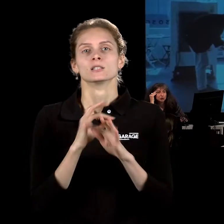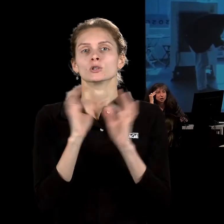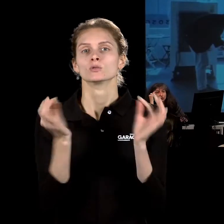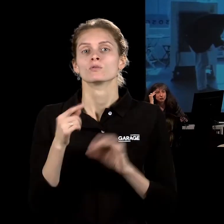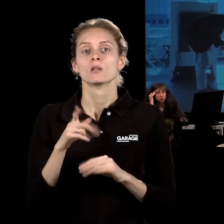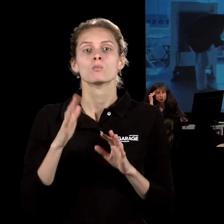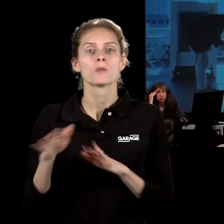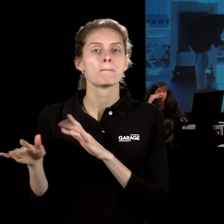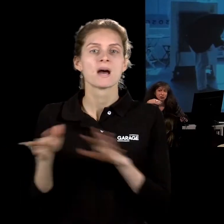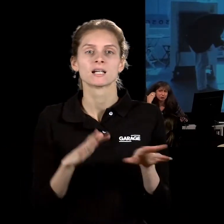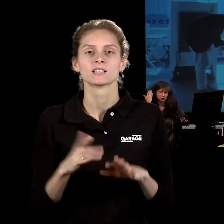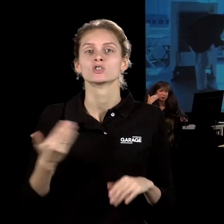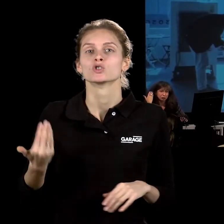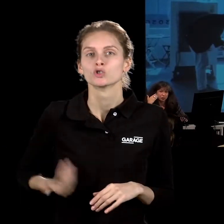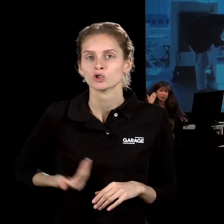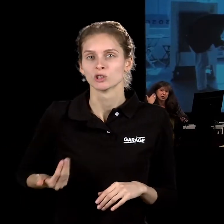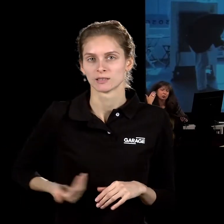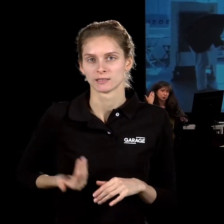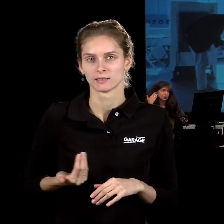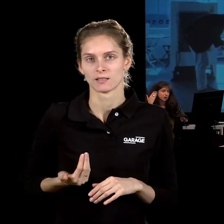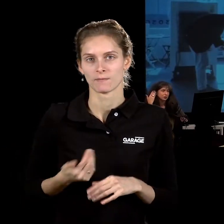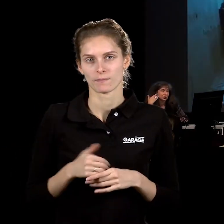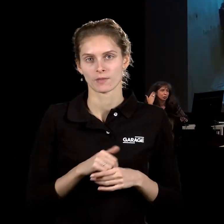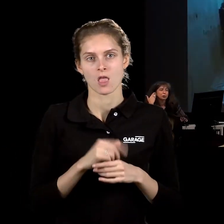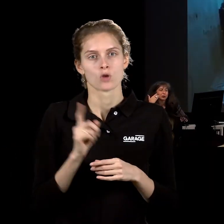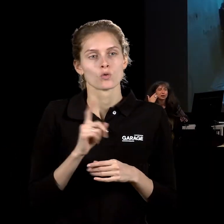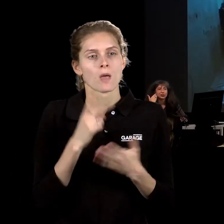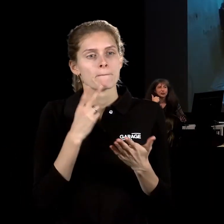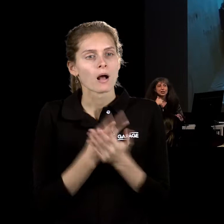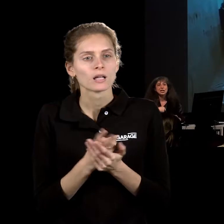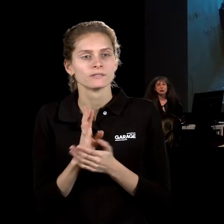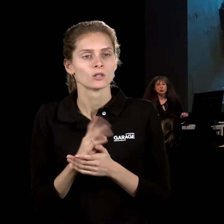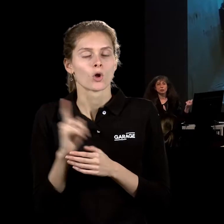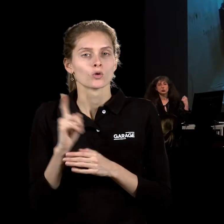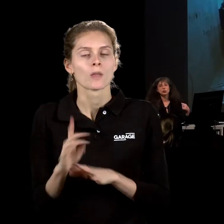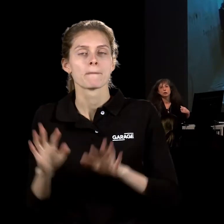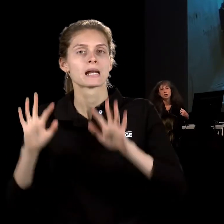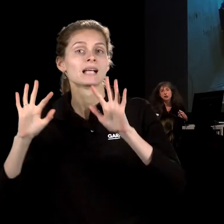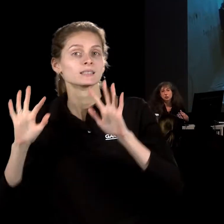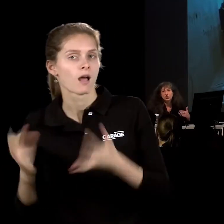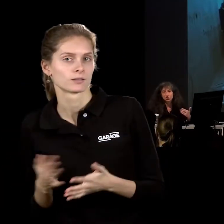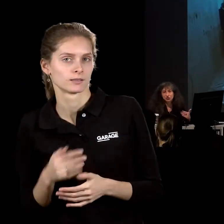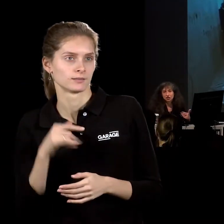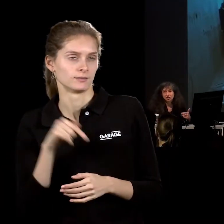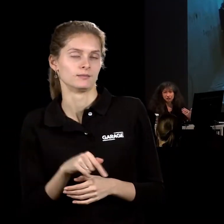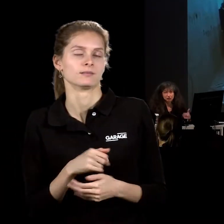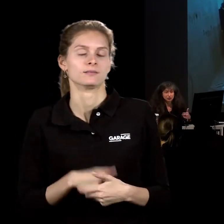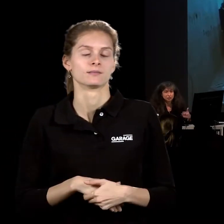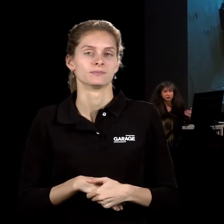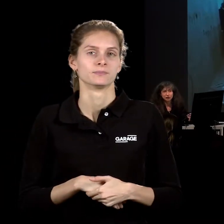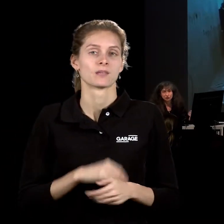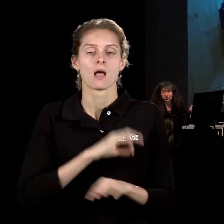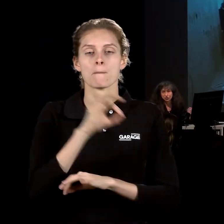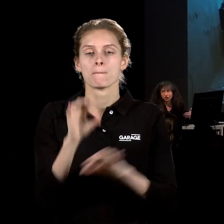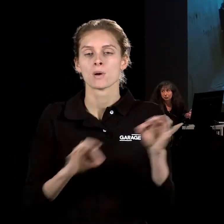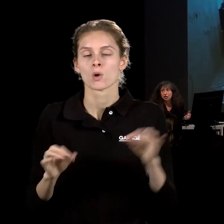происходить жизнь, будет не что-то показываться, а что-то происходить. Но поскольку этот проект каждый раз делался,